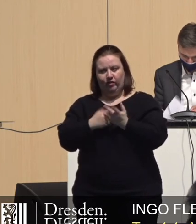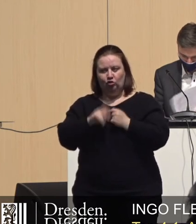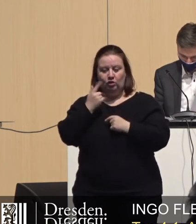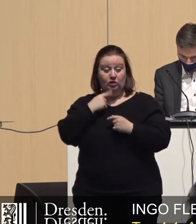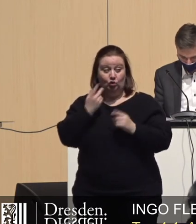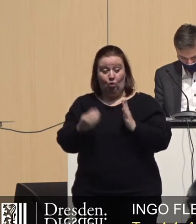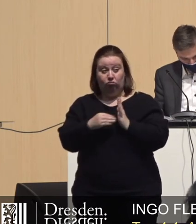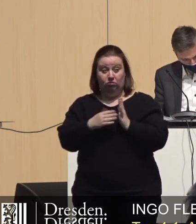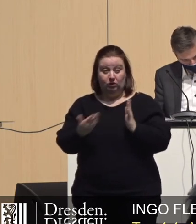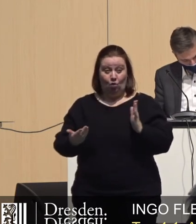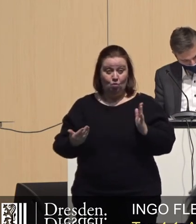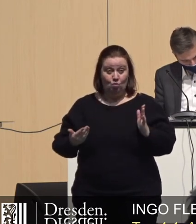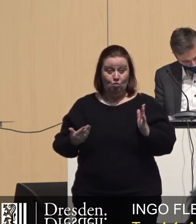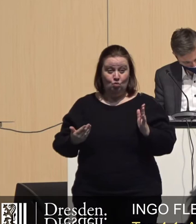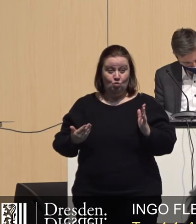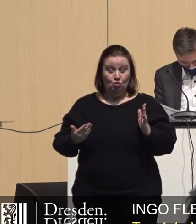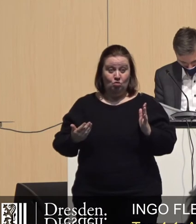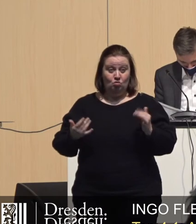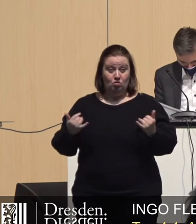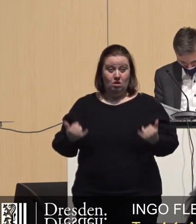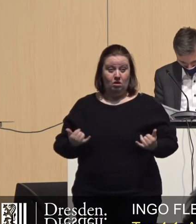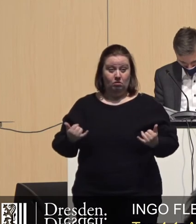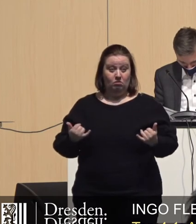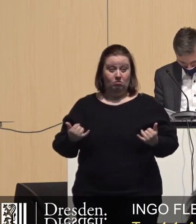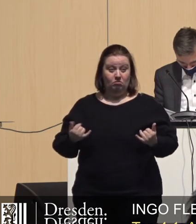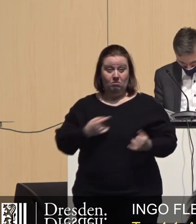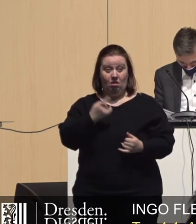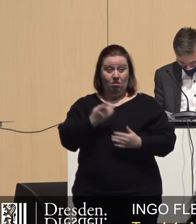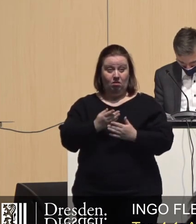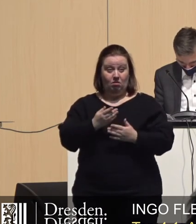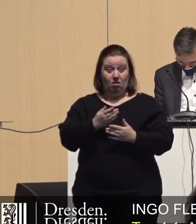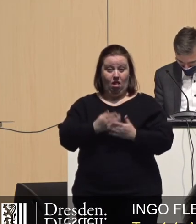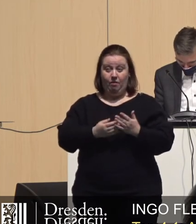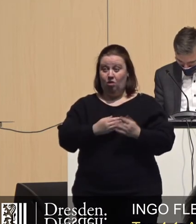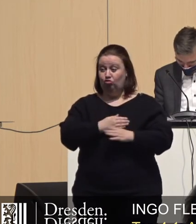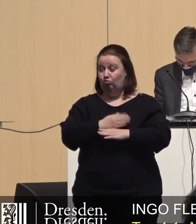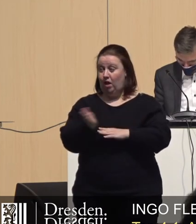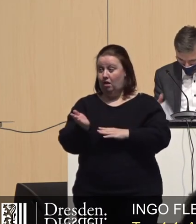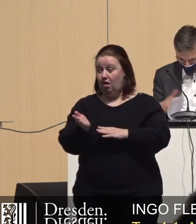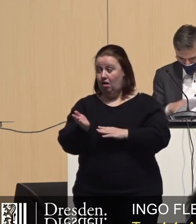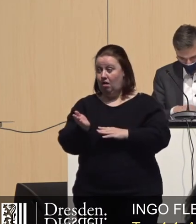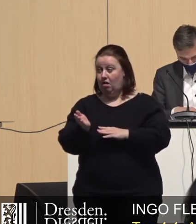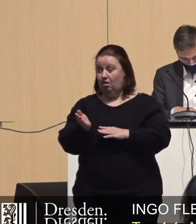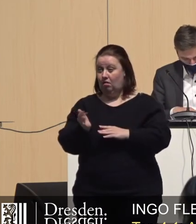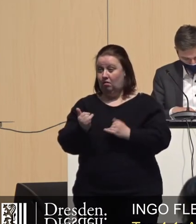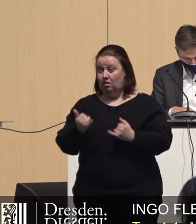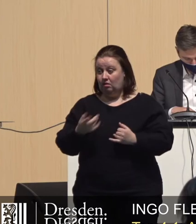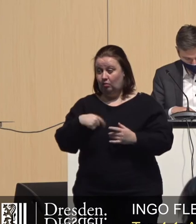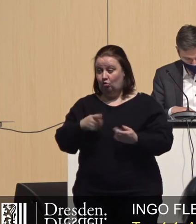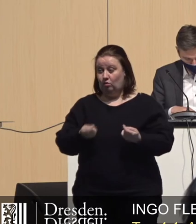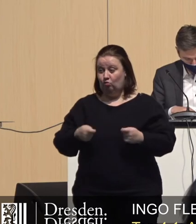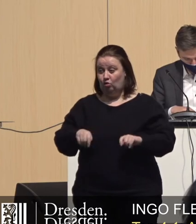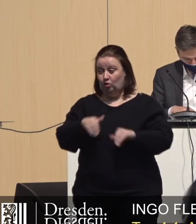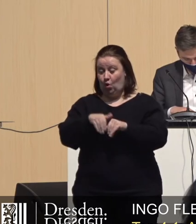man das ja so nicht reingeschrieben. So und jetzt sind wir anderthalb Jahre später und jetzt müssen wir die ganze Geschichte mit unserem Beschluss